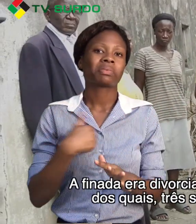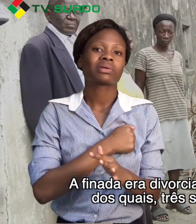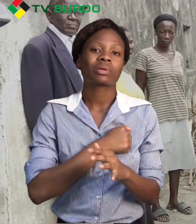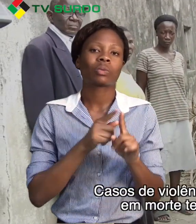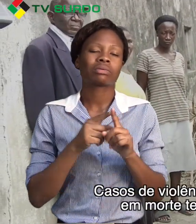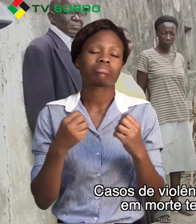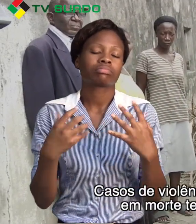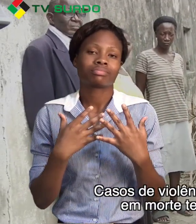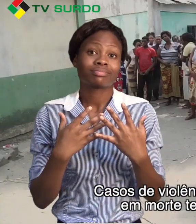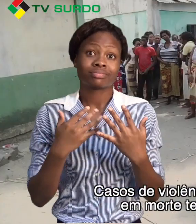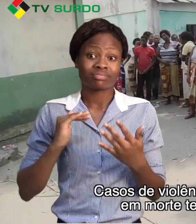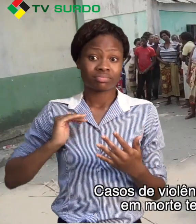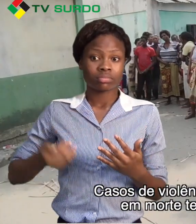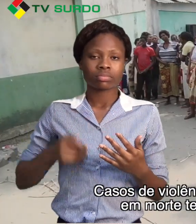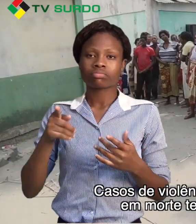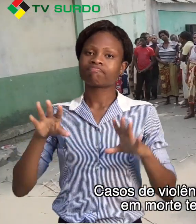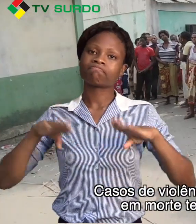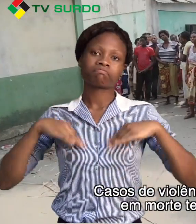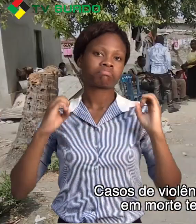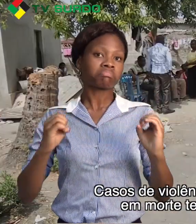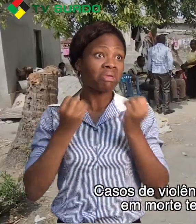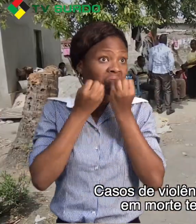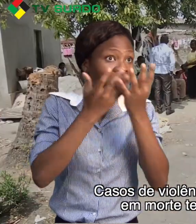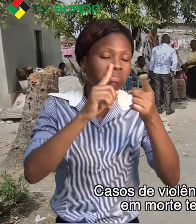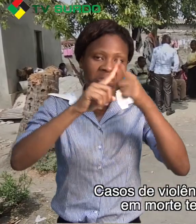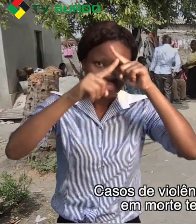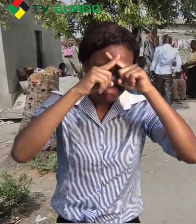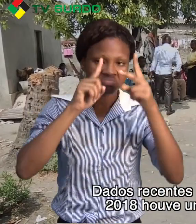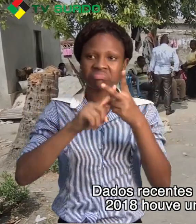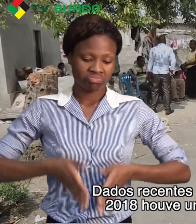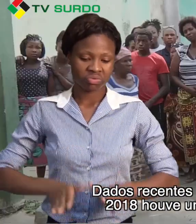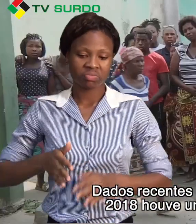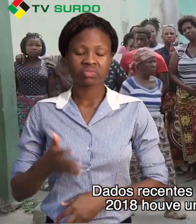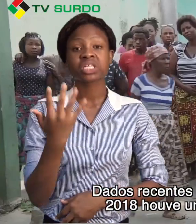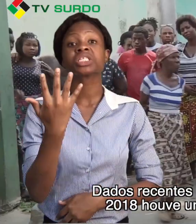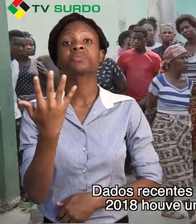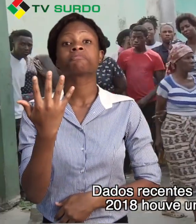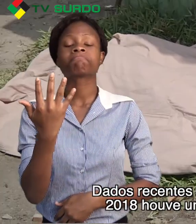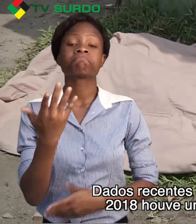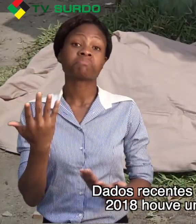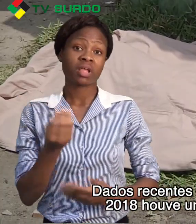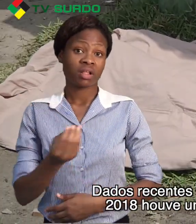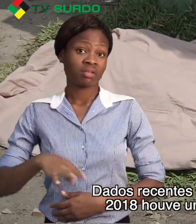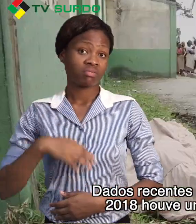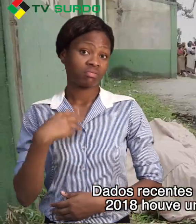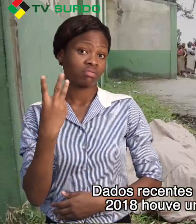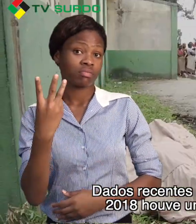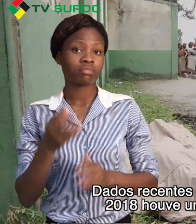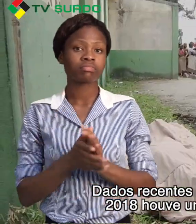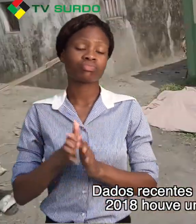de idade. Casos de violência sexual que terminam em morte tendem a aumentar. Dados recentes indicam que de